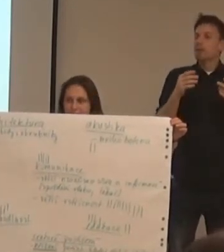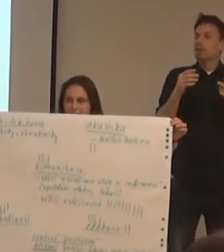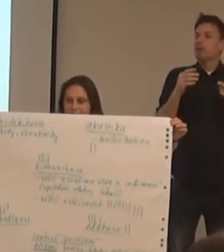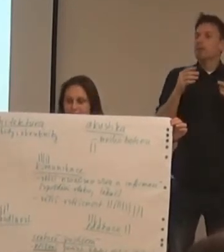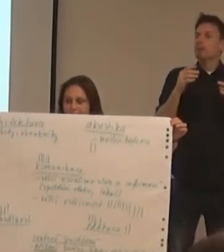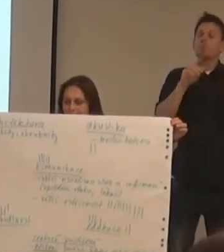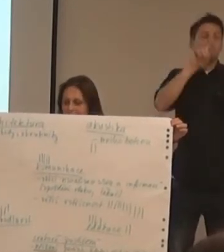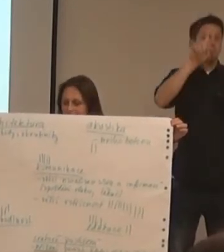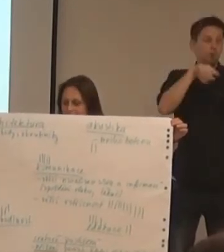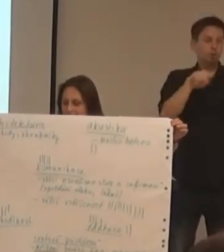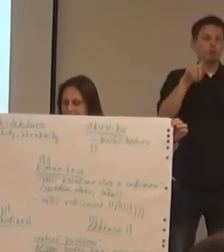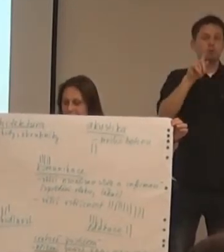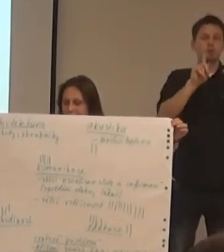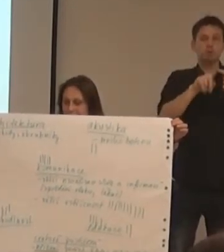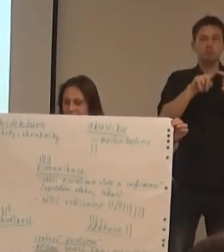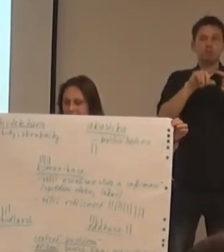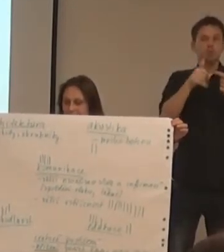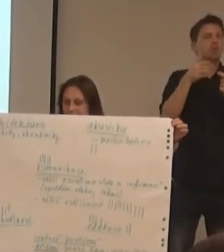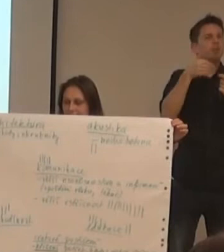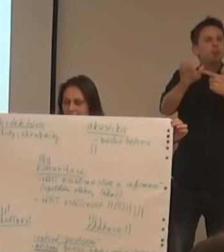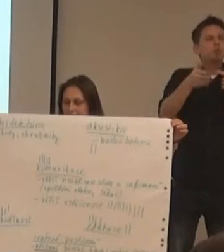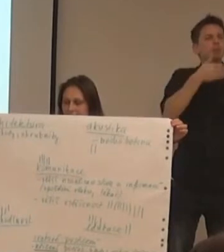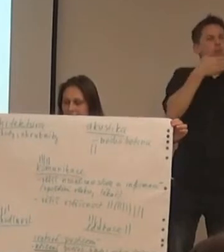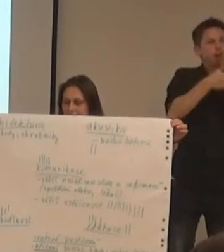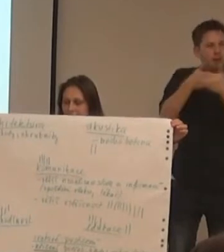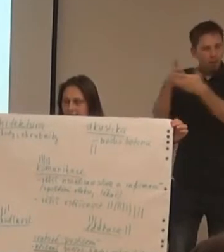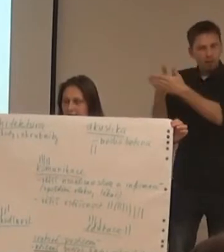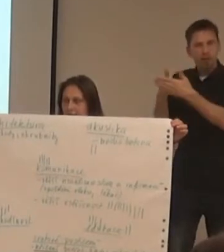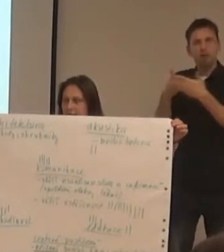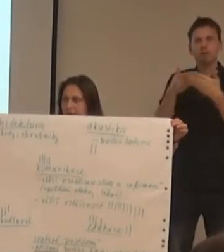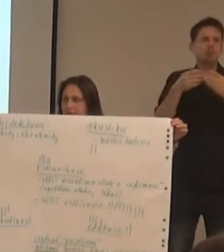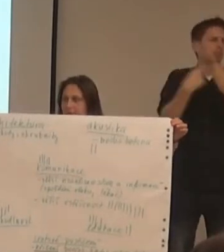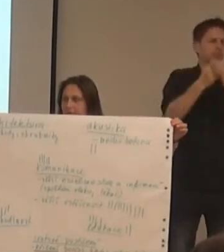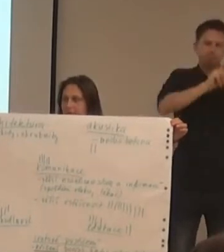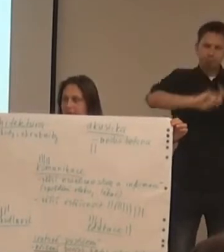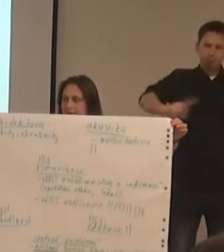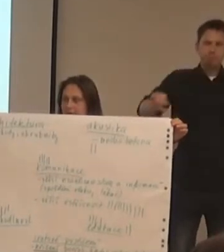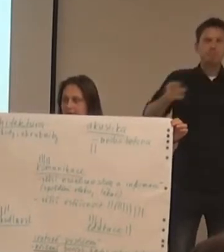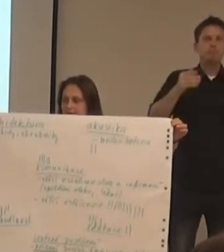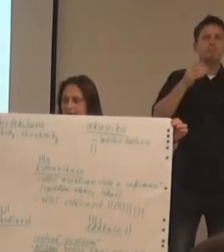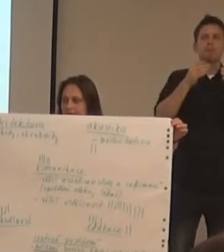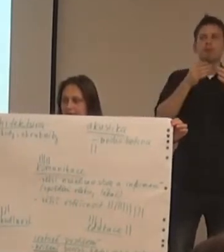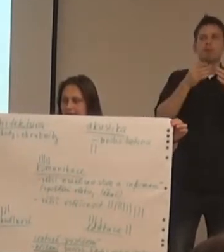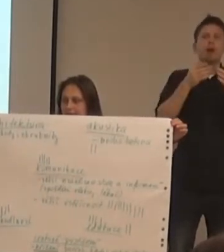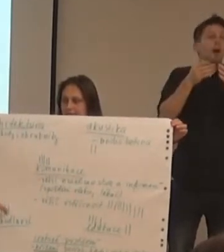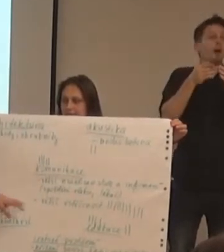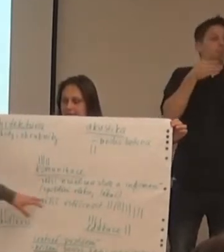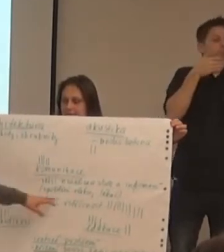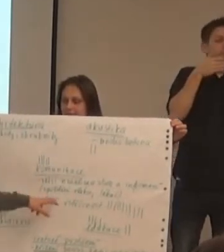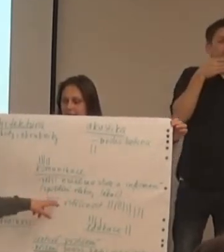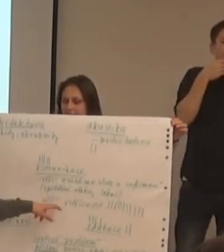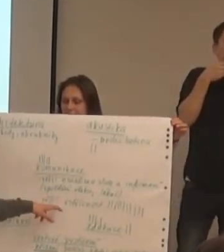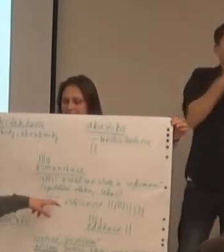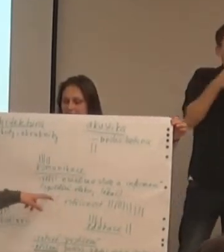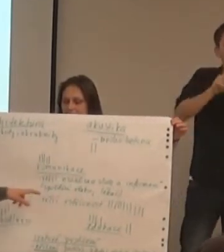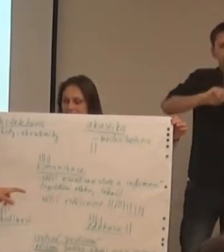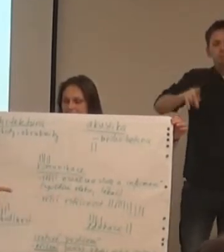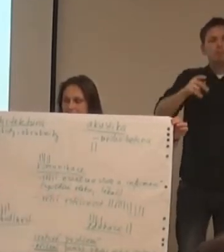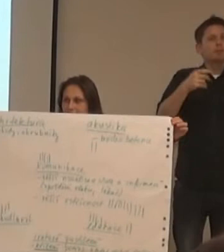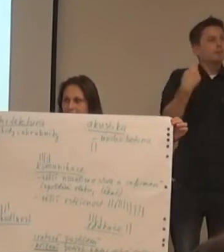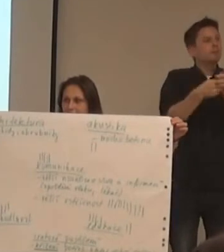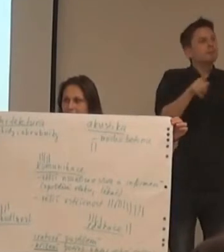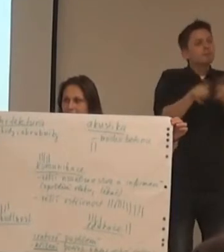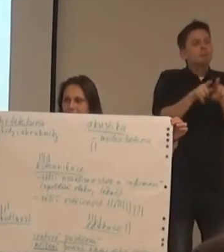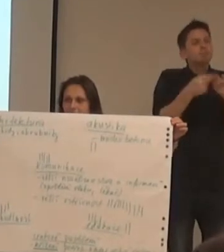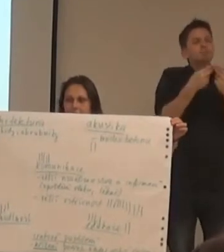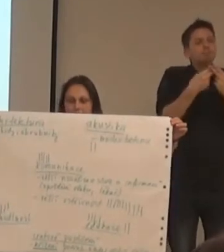jsme pojmenovali také filmovou bariér, kdež mnohých typů, vzniká prostě z pohodlnosti nebo malé střícnosti